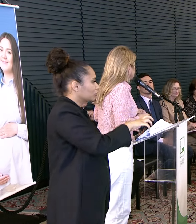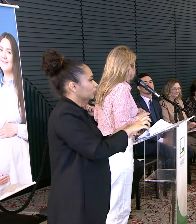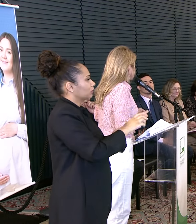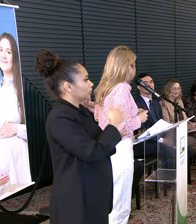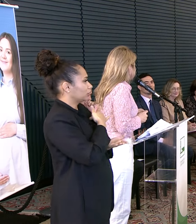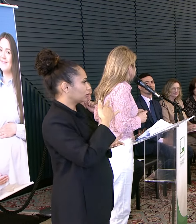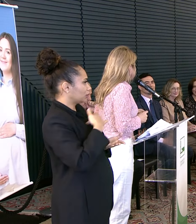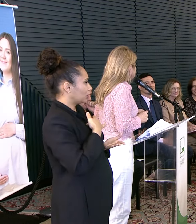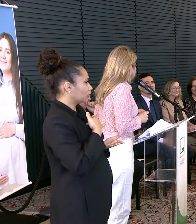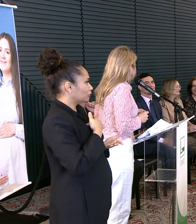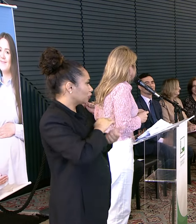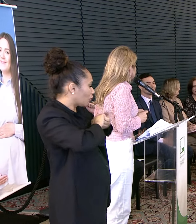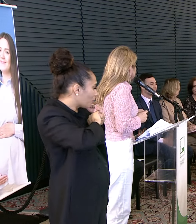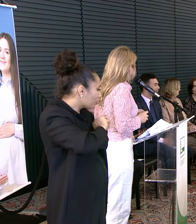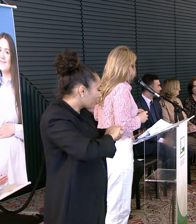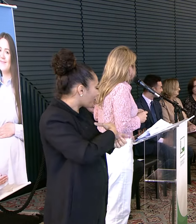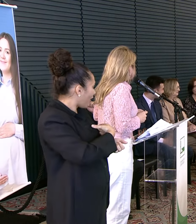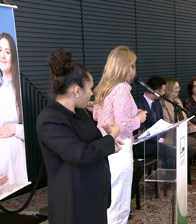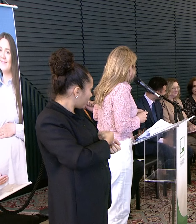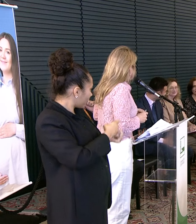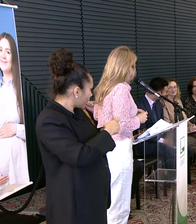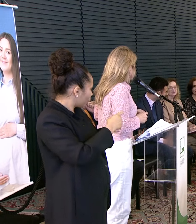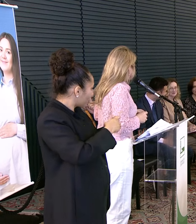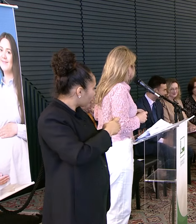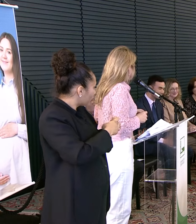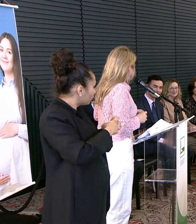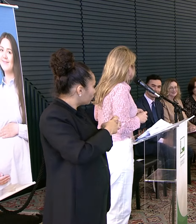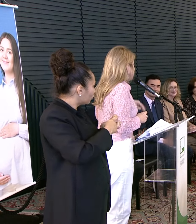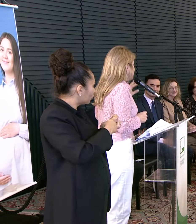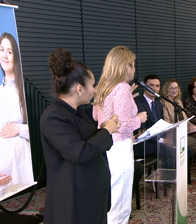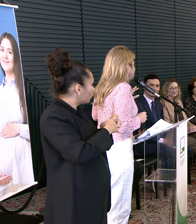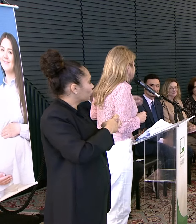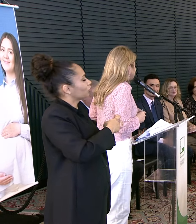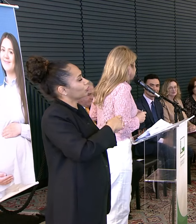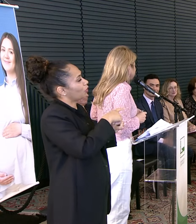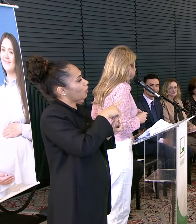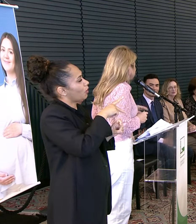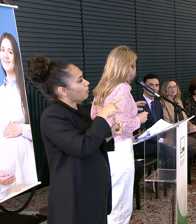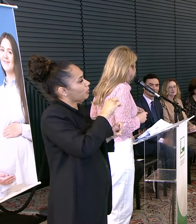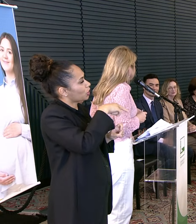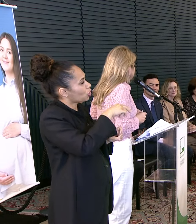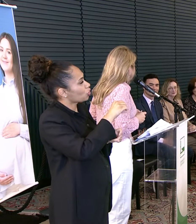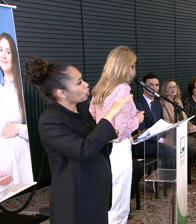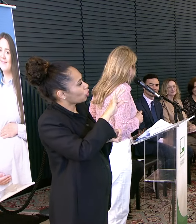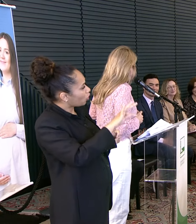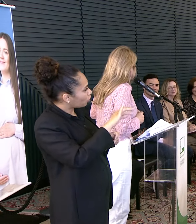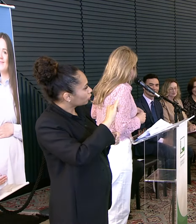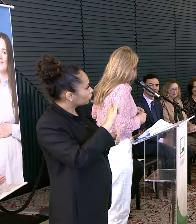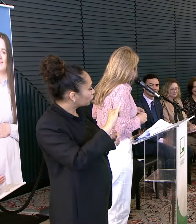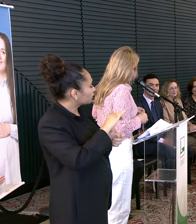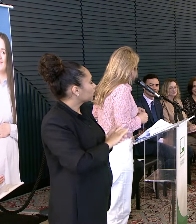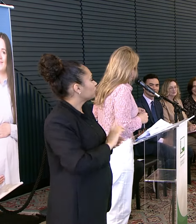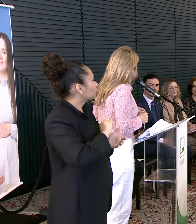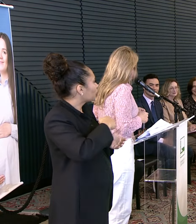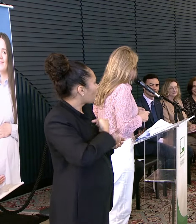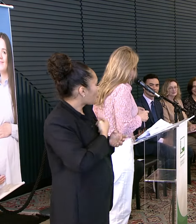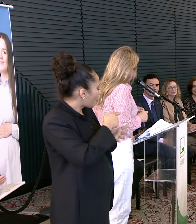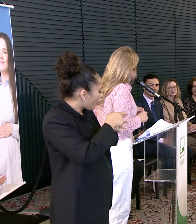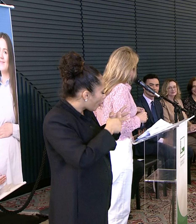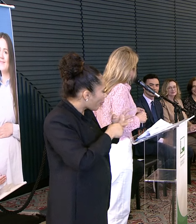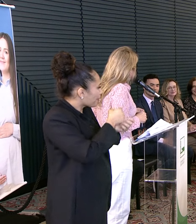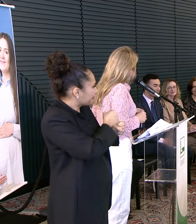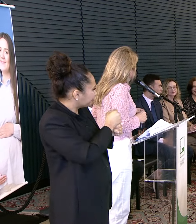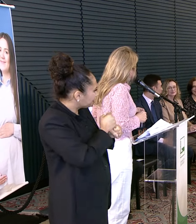A filha do Dr. Pinotti Dizer que Todos os anos Eu tenho acompanhado Esse prêmio Já há muitos anos Eu estou aqui No quarto mandato E a gente fica muito